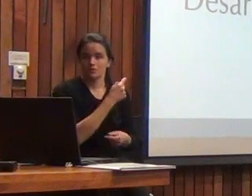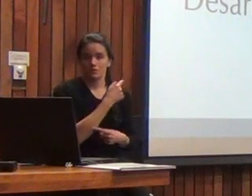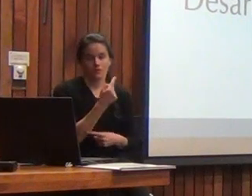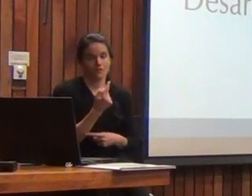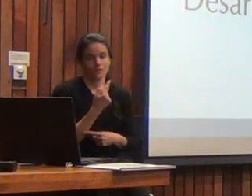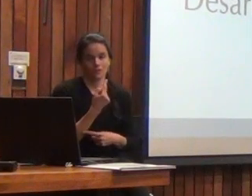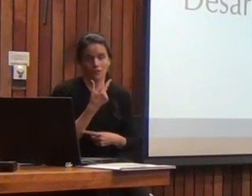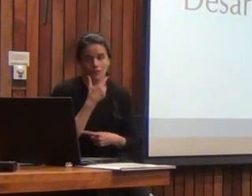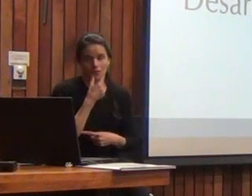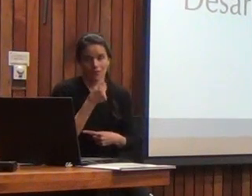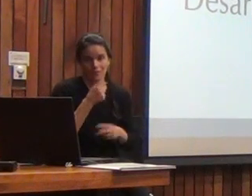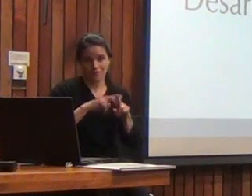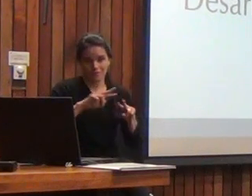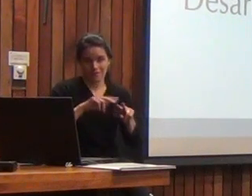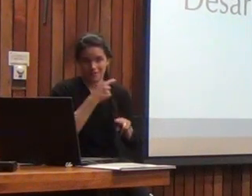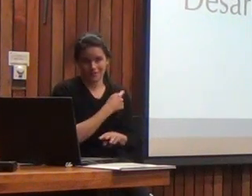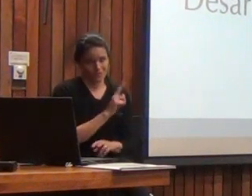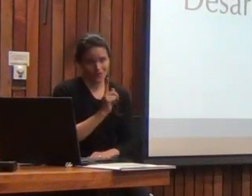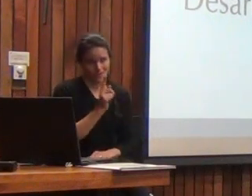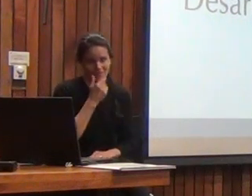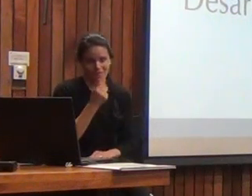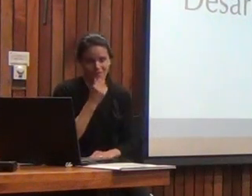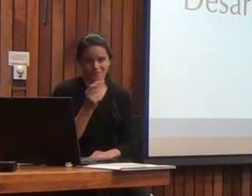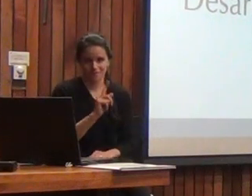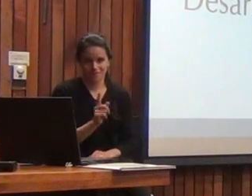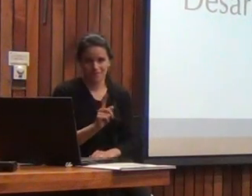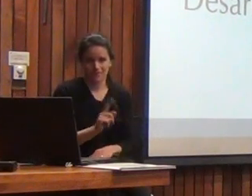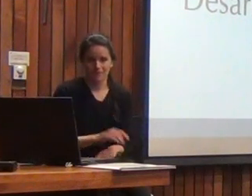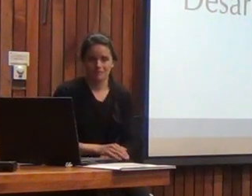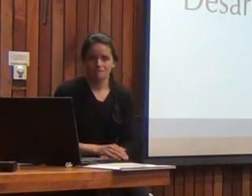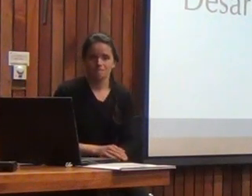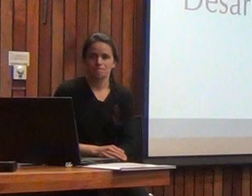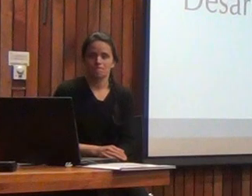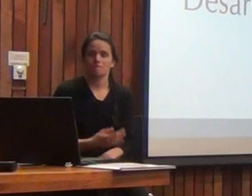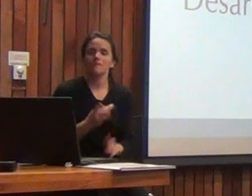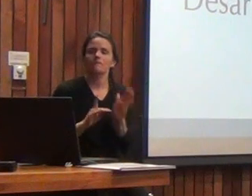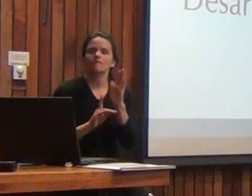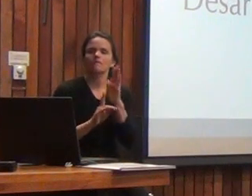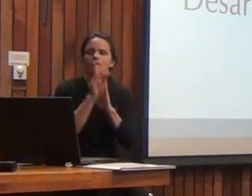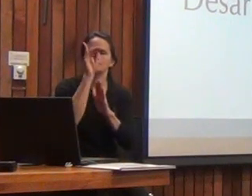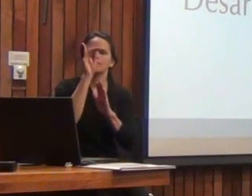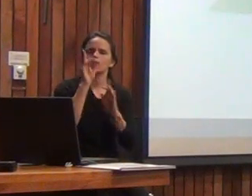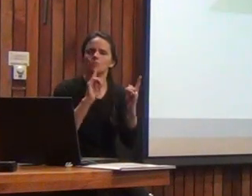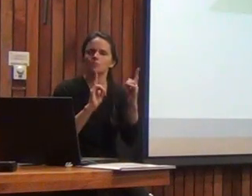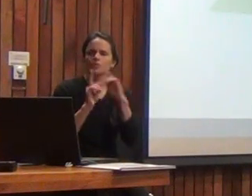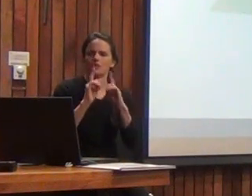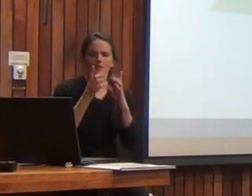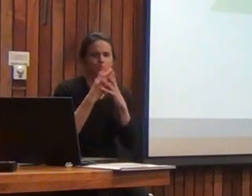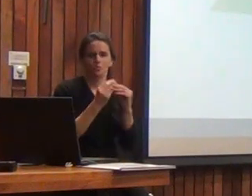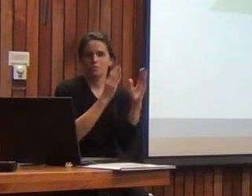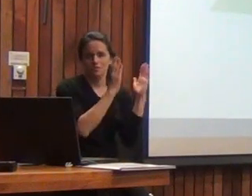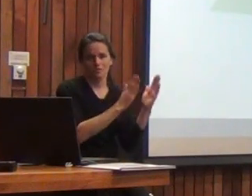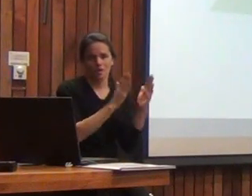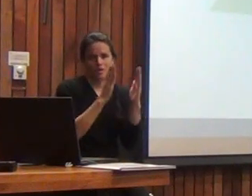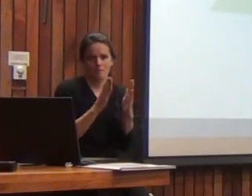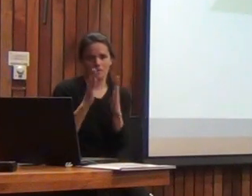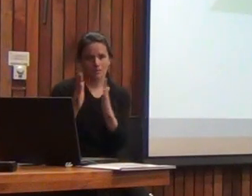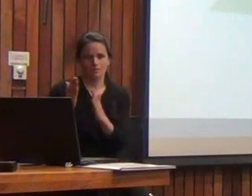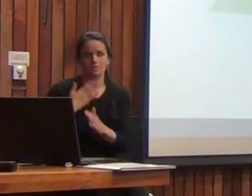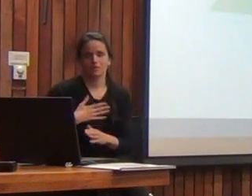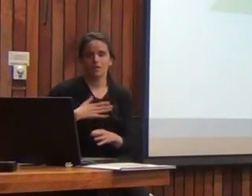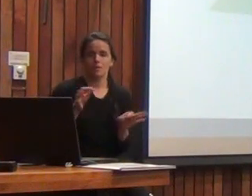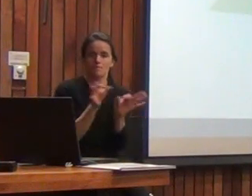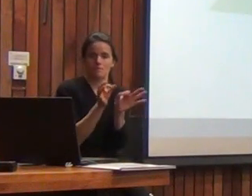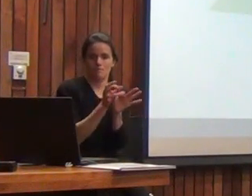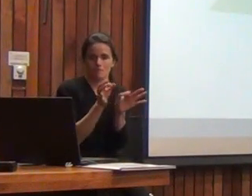fácil para nada fácil porque en el desarrollo de esta prueba tuvimos varias etapas que me gustaría explicar